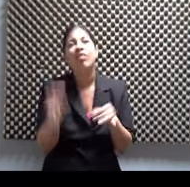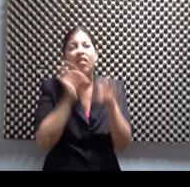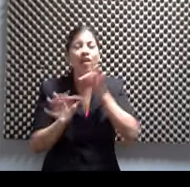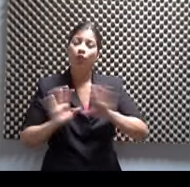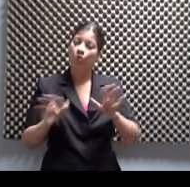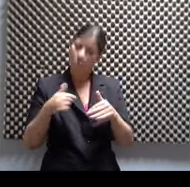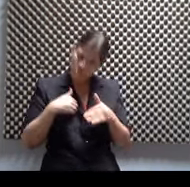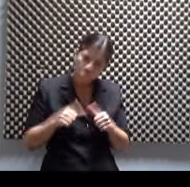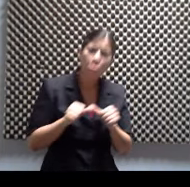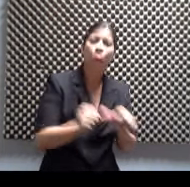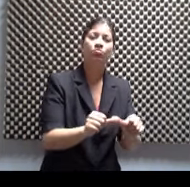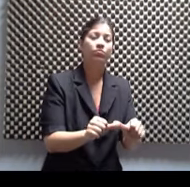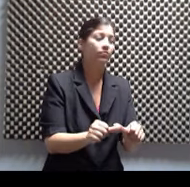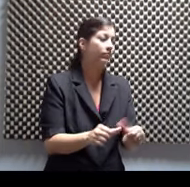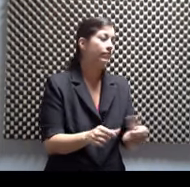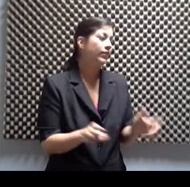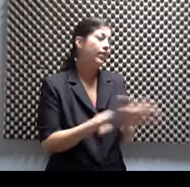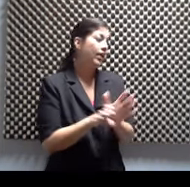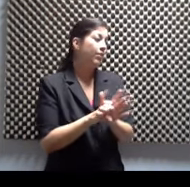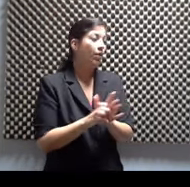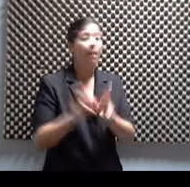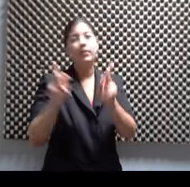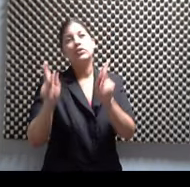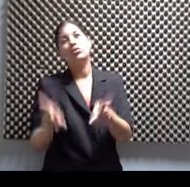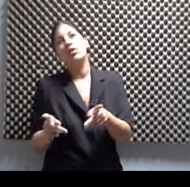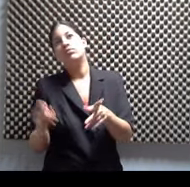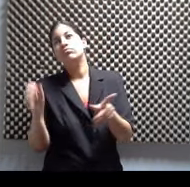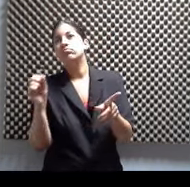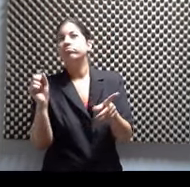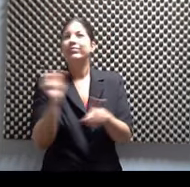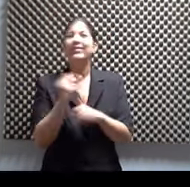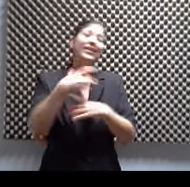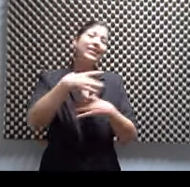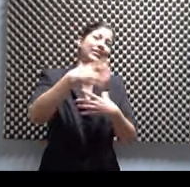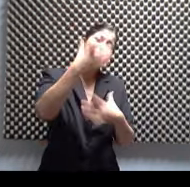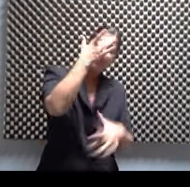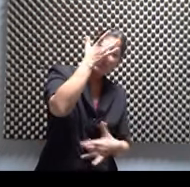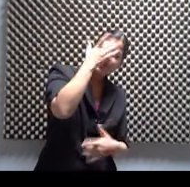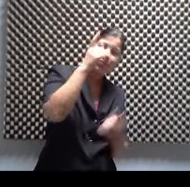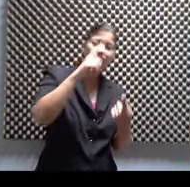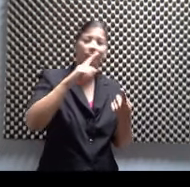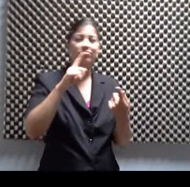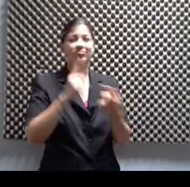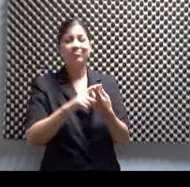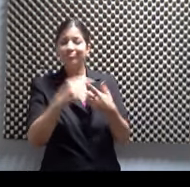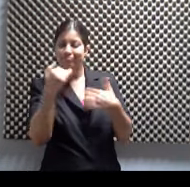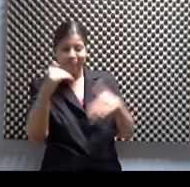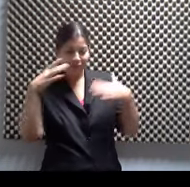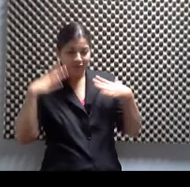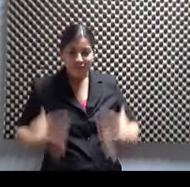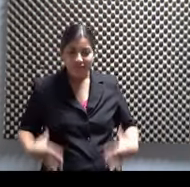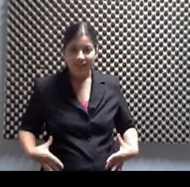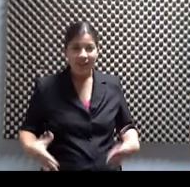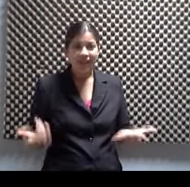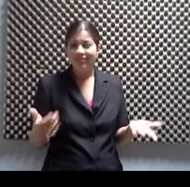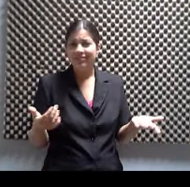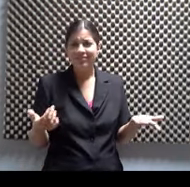que por alguna razón tienen cualquier condición de salud, cualquier limitación física, que no se dejen vencer.